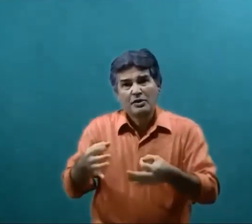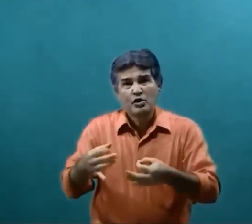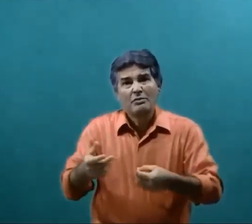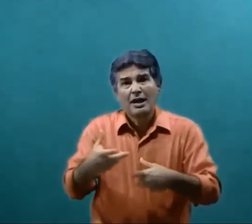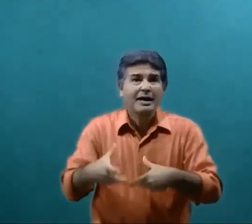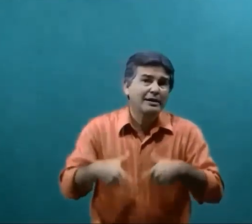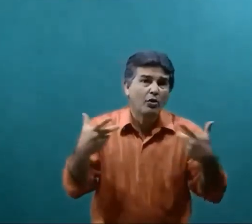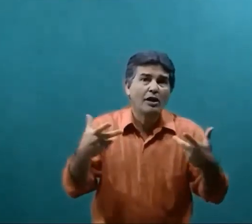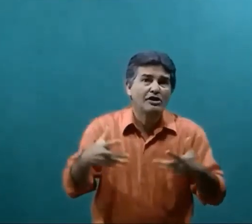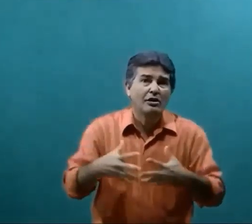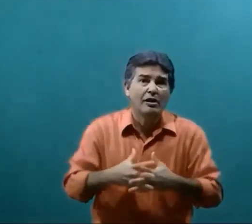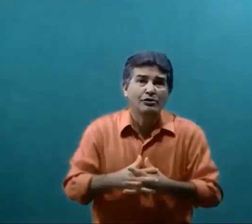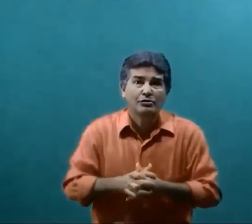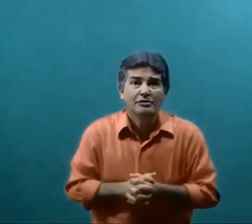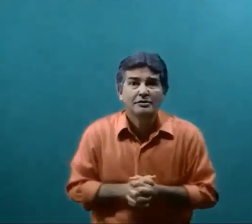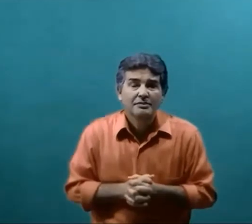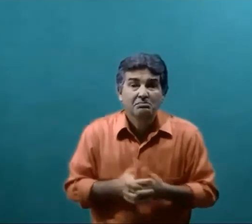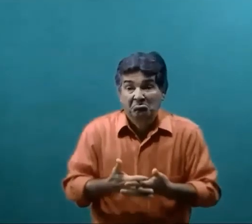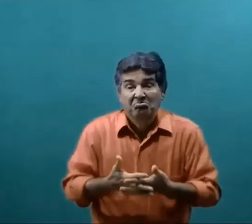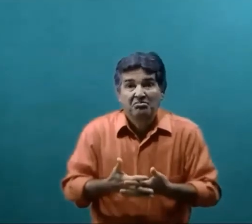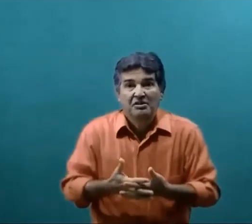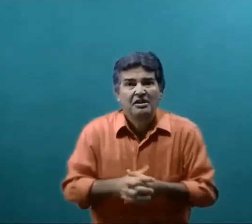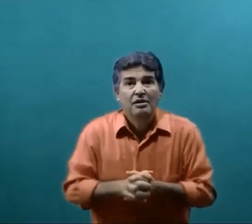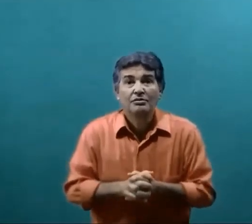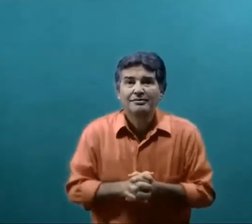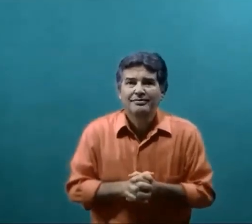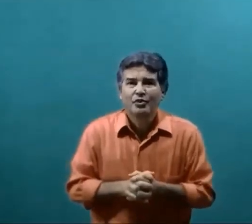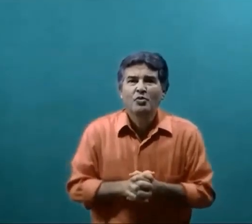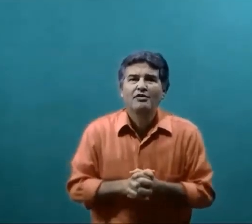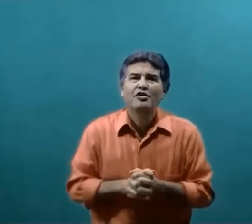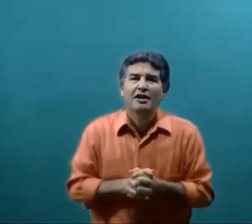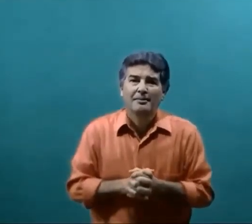pessoa Magra e ter o colesterol alto Então Como é que fica